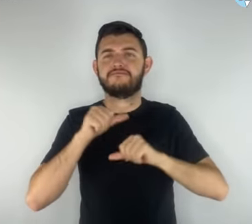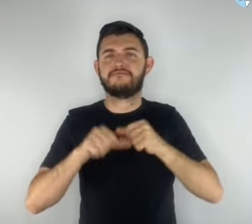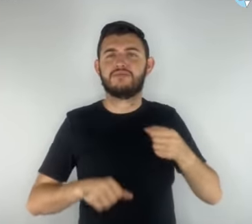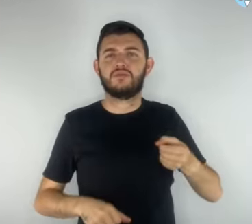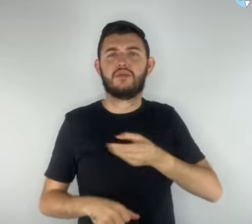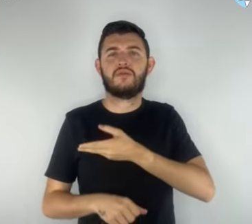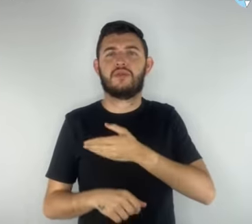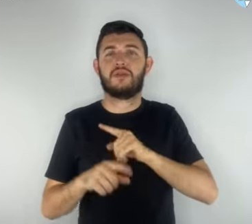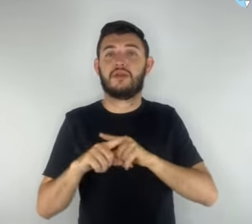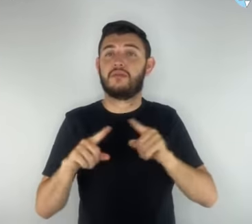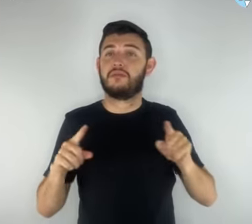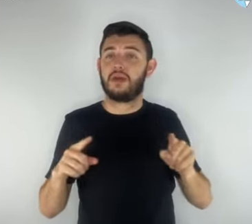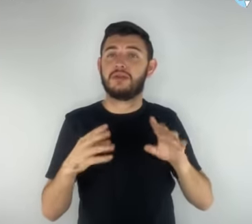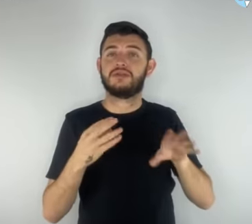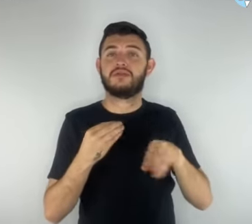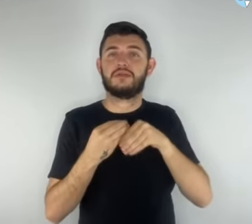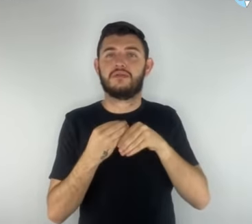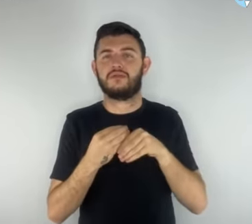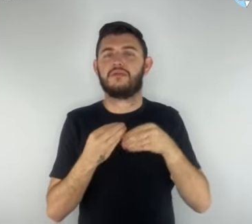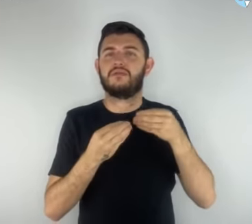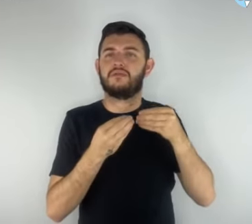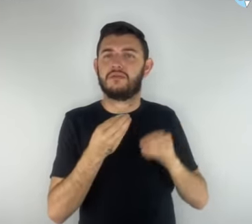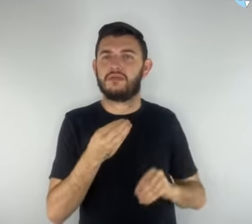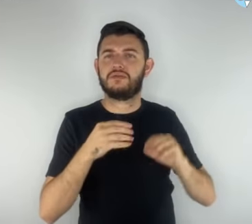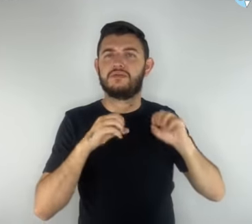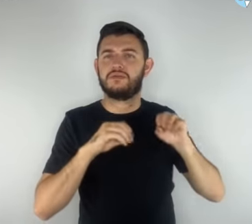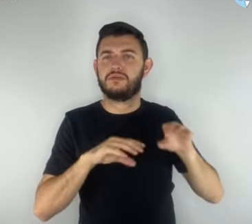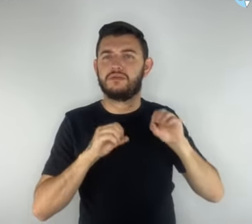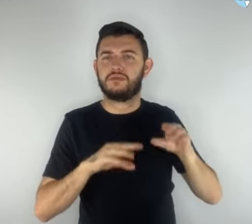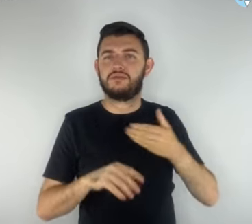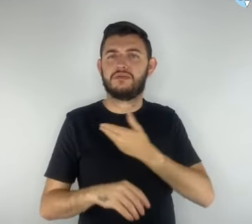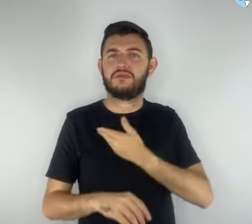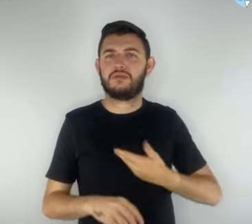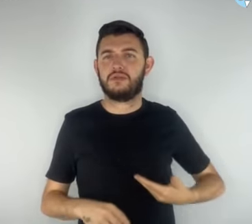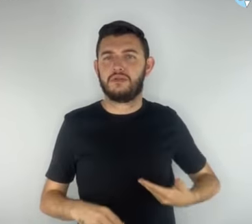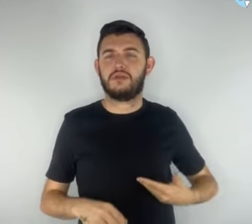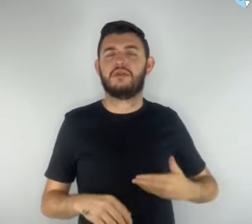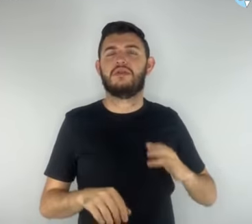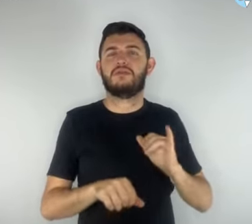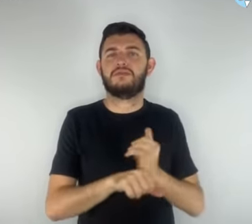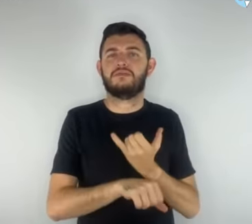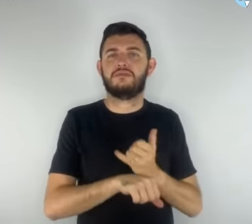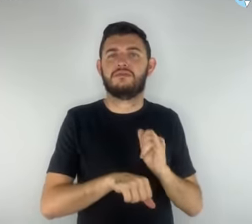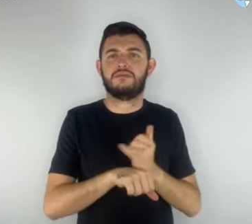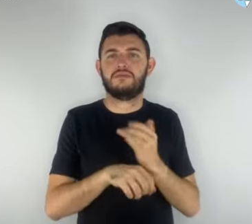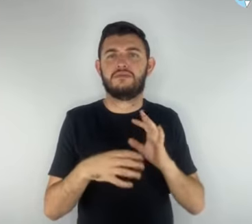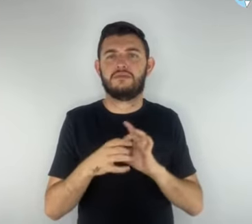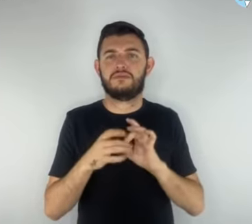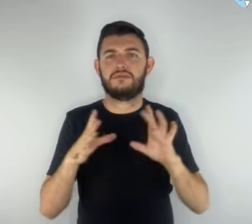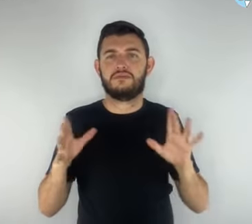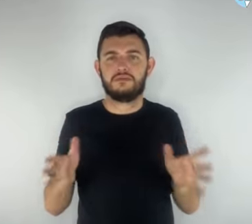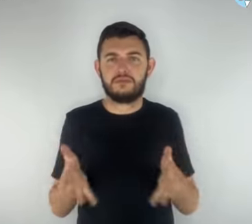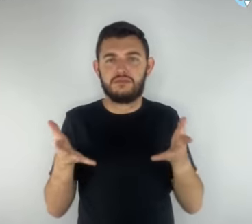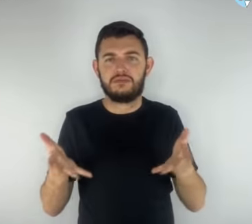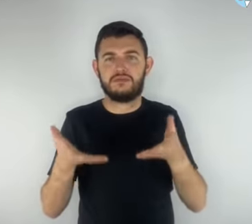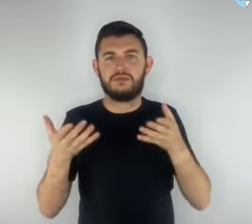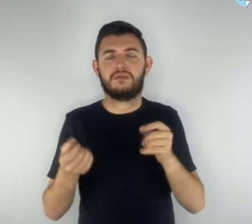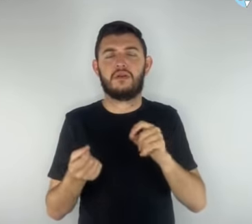reforça o sucateamento da educação pública. Abrindo caminho para a consolidação de um projeto de